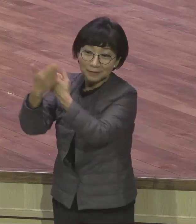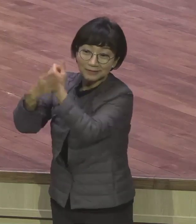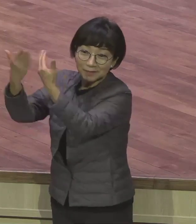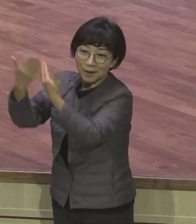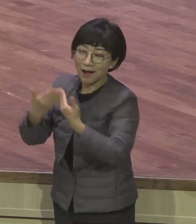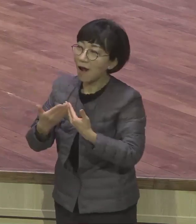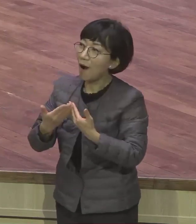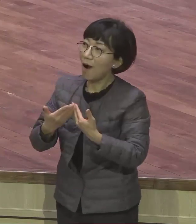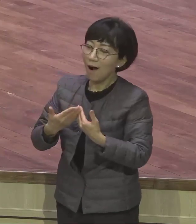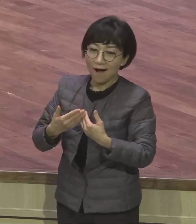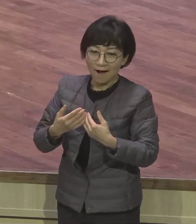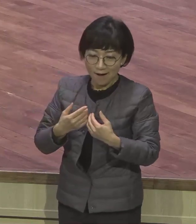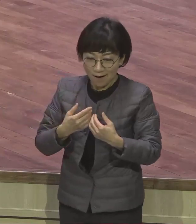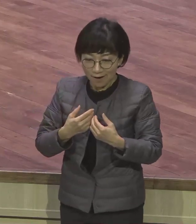확 질이 달라지 질이 달라지